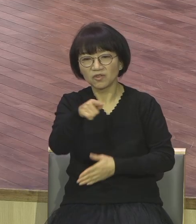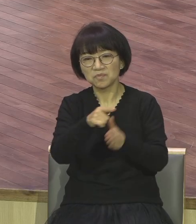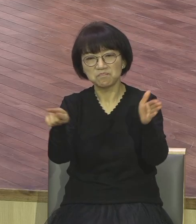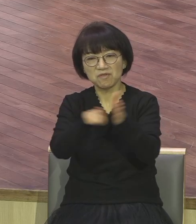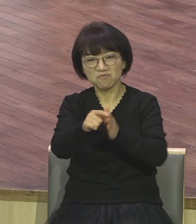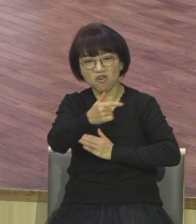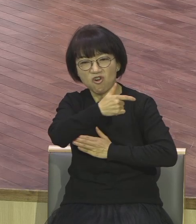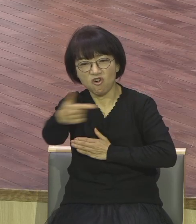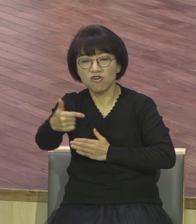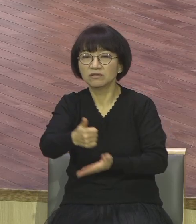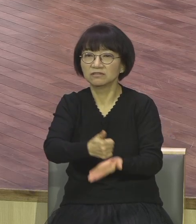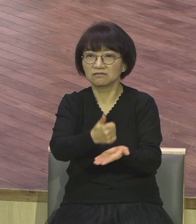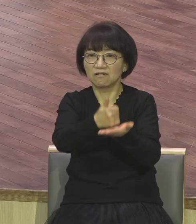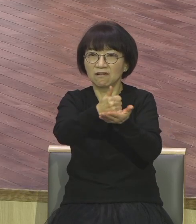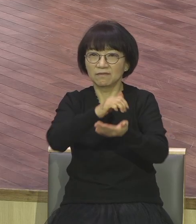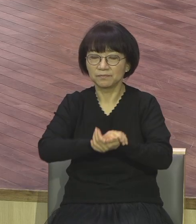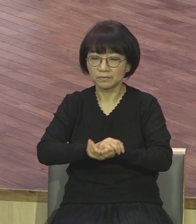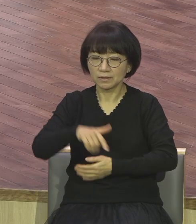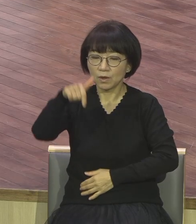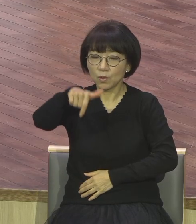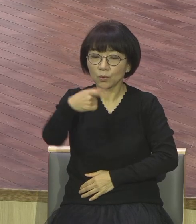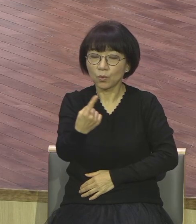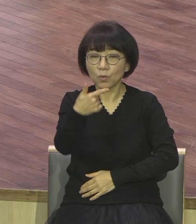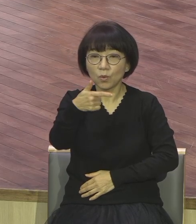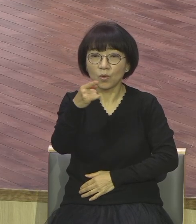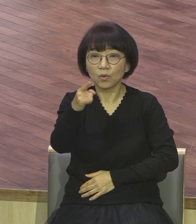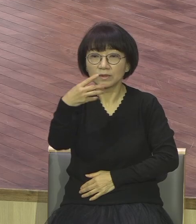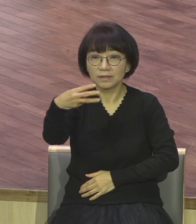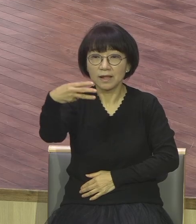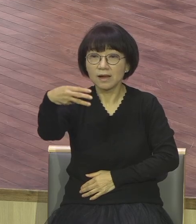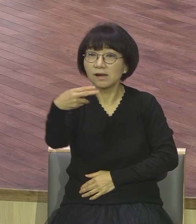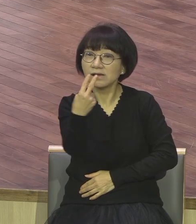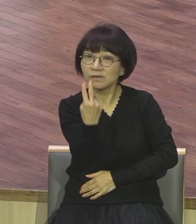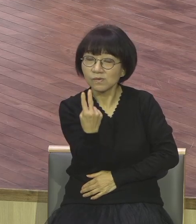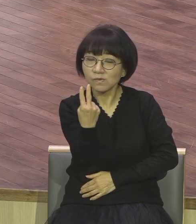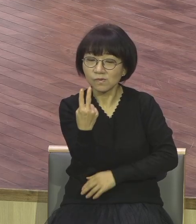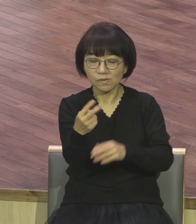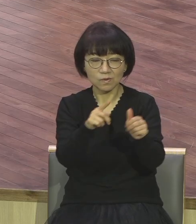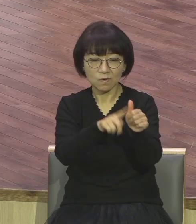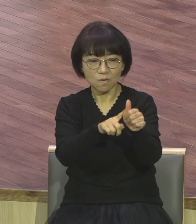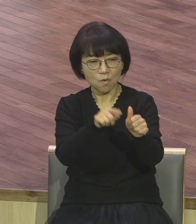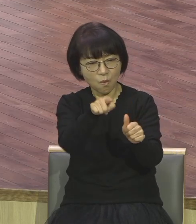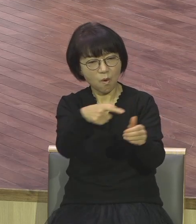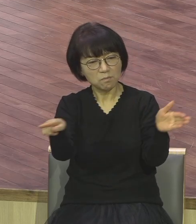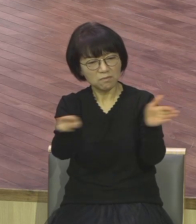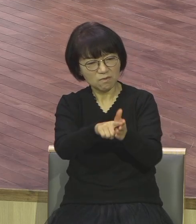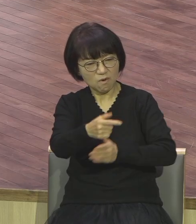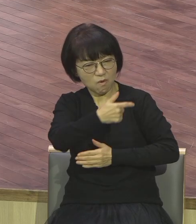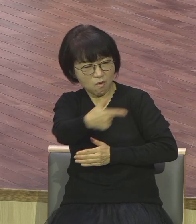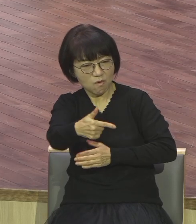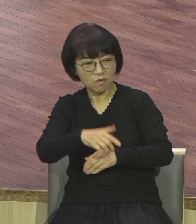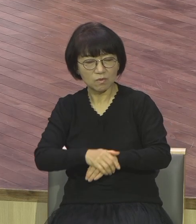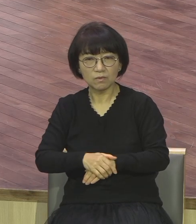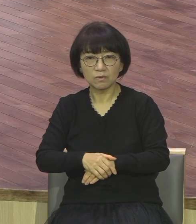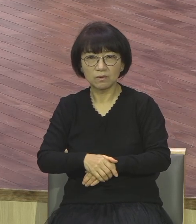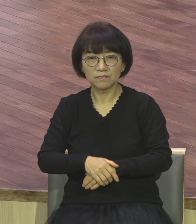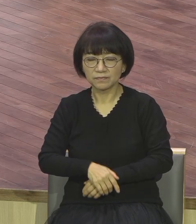고넬로 보고 너 믿음이 크도다. 이스라엘이 이만한 믿음 본 적이 없다. 베드로 보고 너 믿음이 적냐.